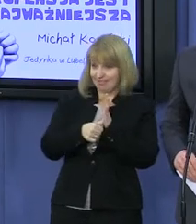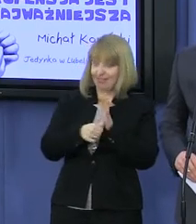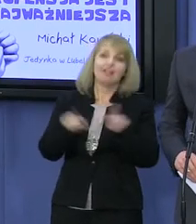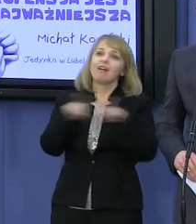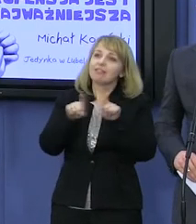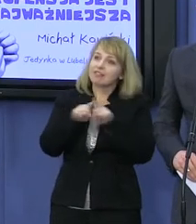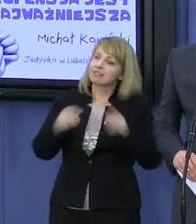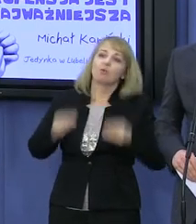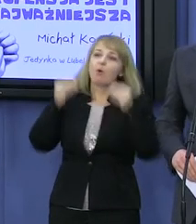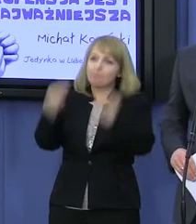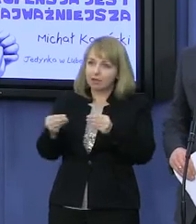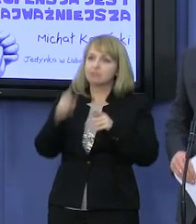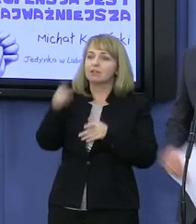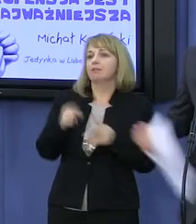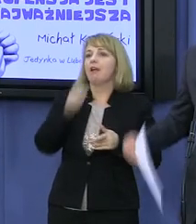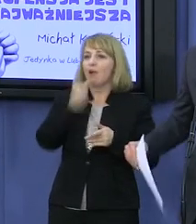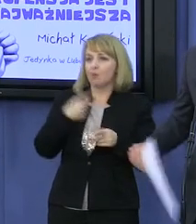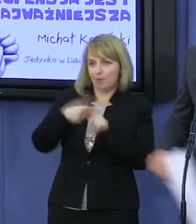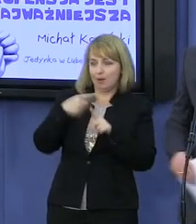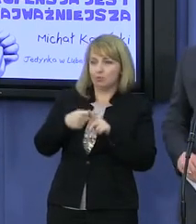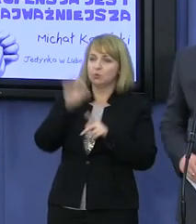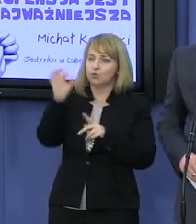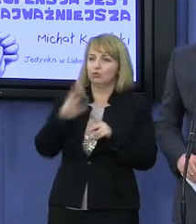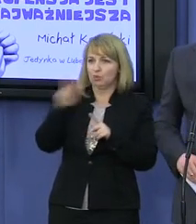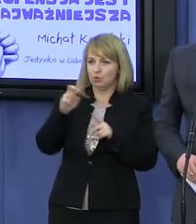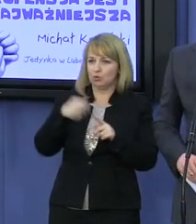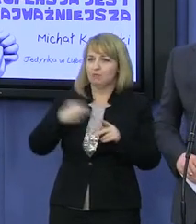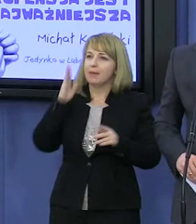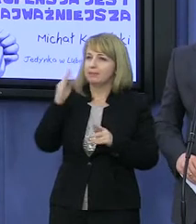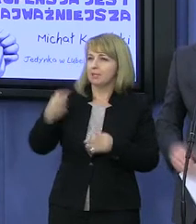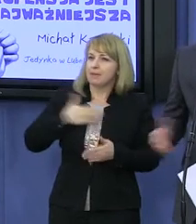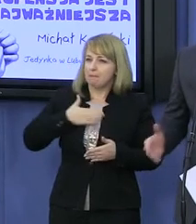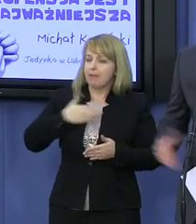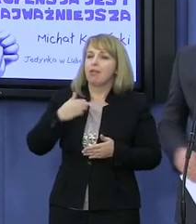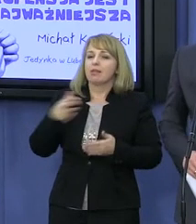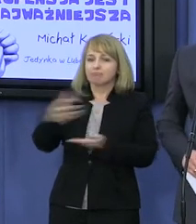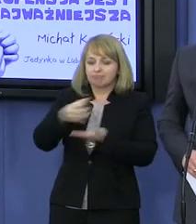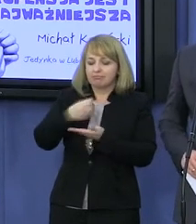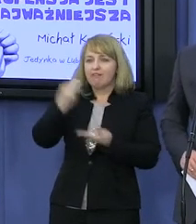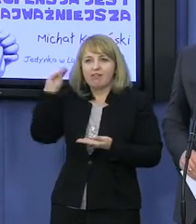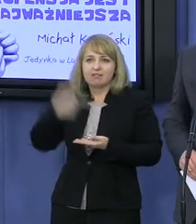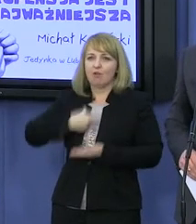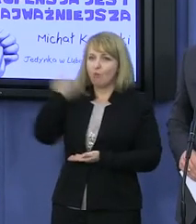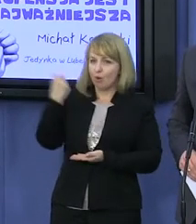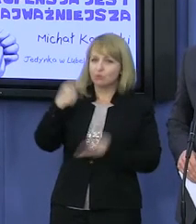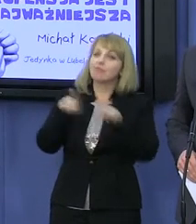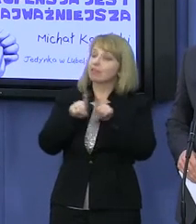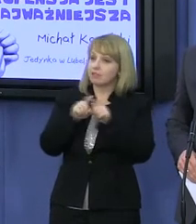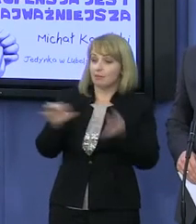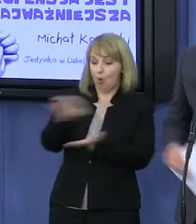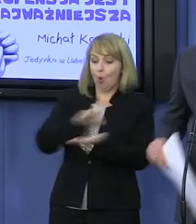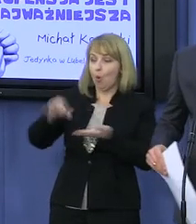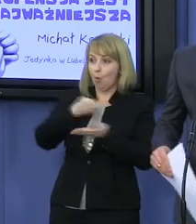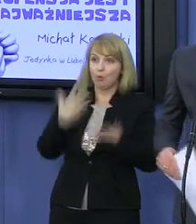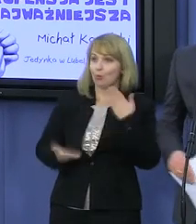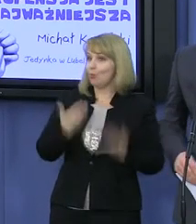Europy Plus i Twojego ruchu. Również prezent dla wyborców Platformy w okręgu lubelskim, ponieważ,